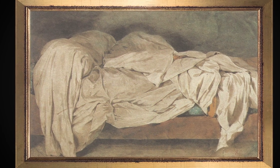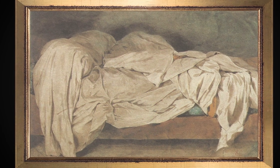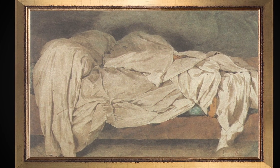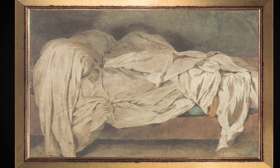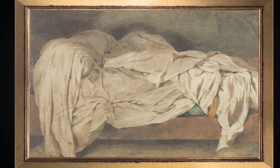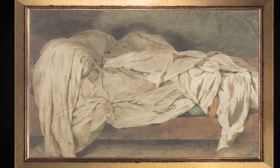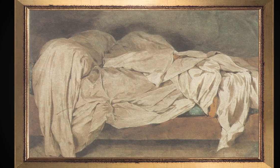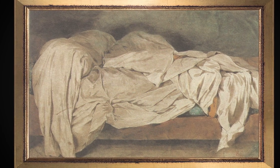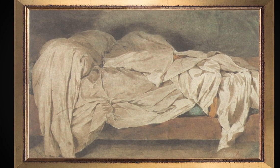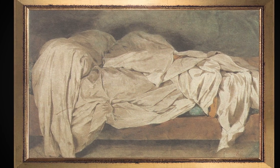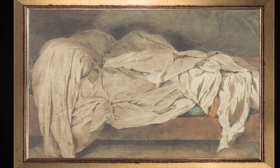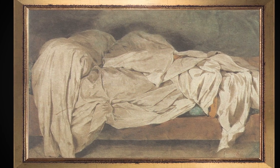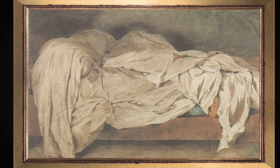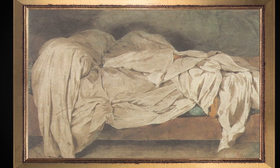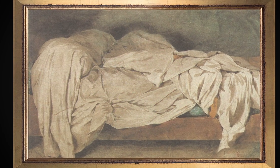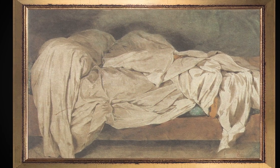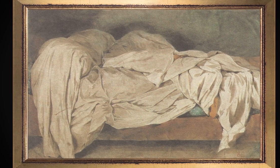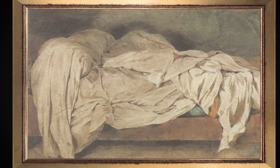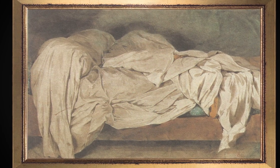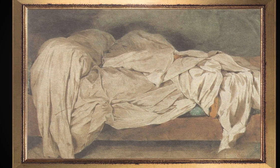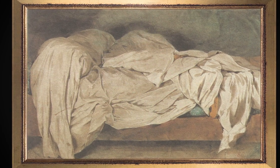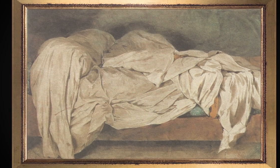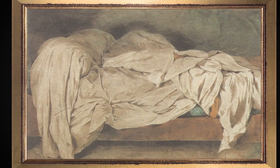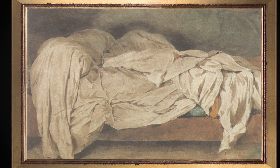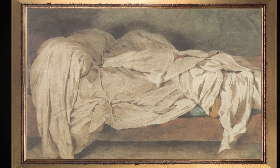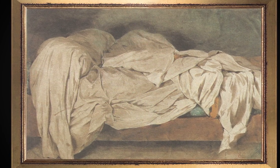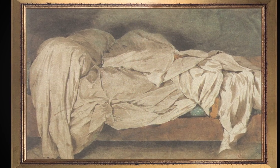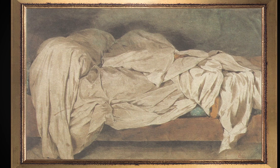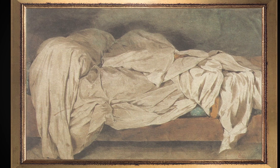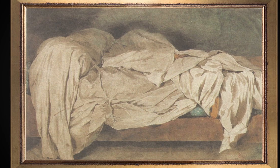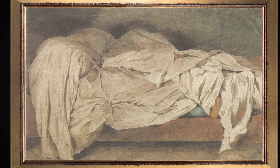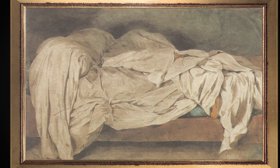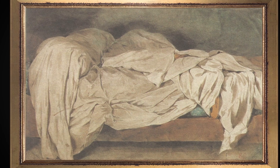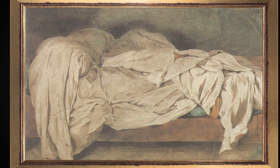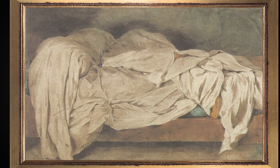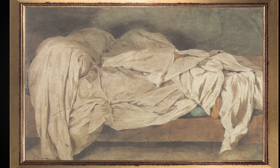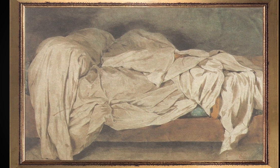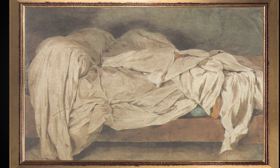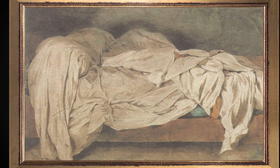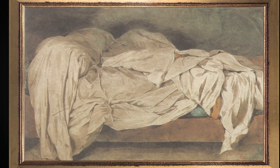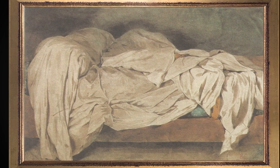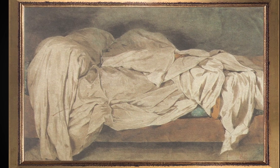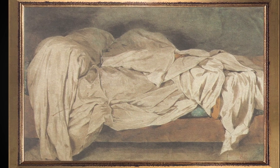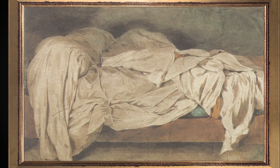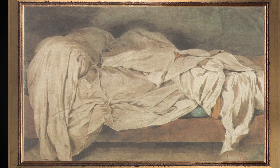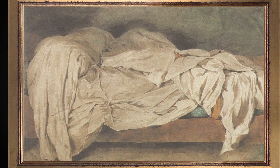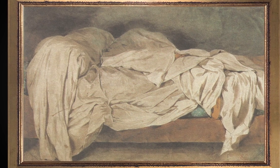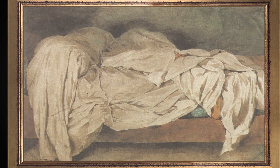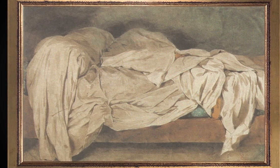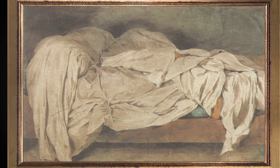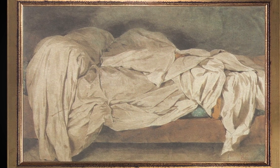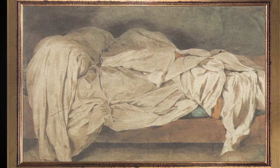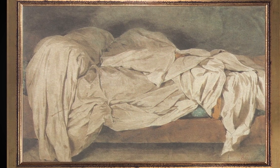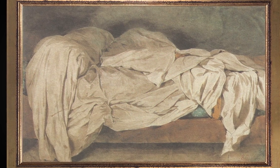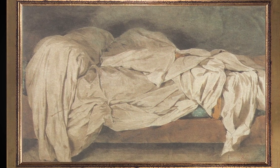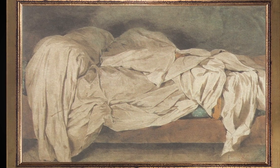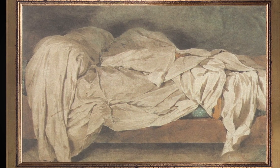arte, além de mostrar a beleza no trágico, como no quadro anterior, a arte também pode mostrar a beleza em algo que não possui